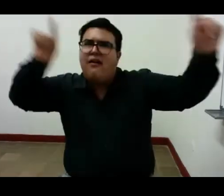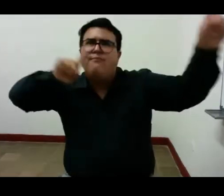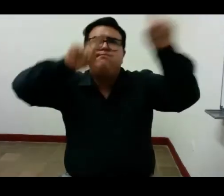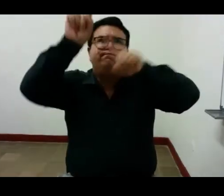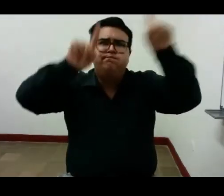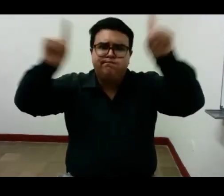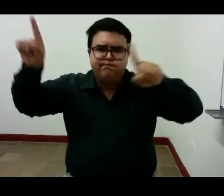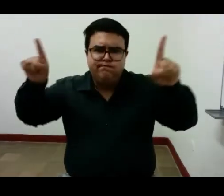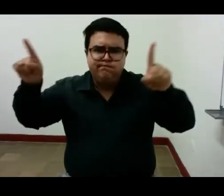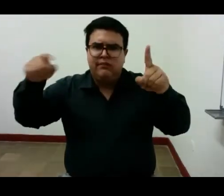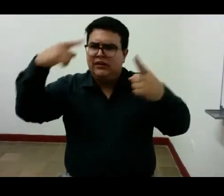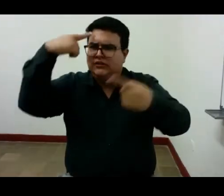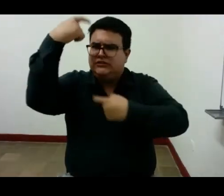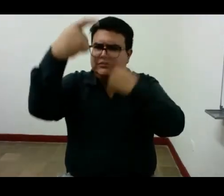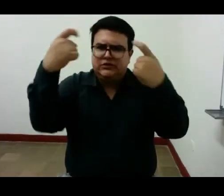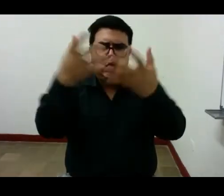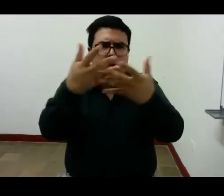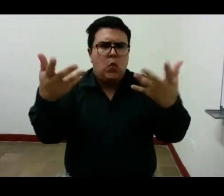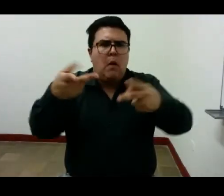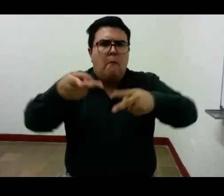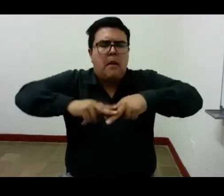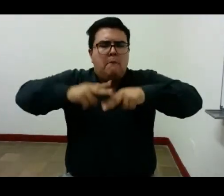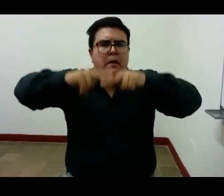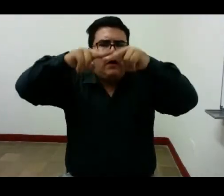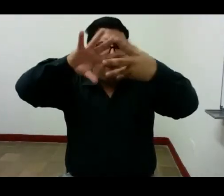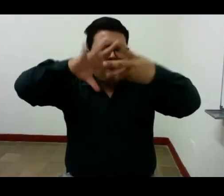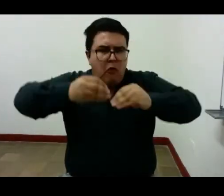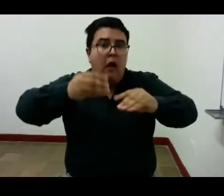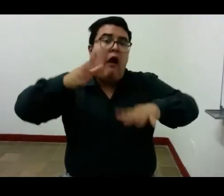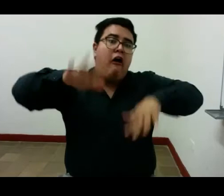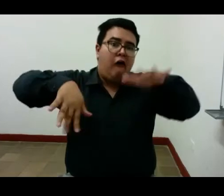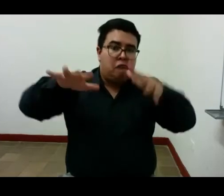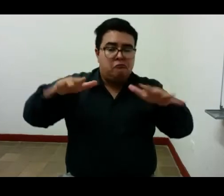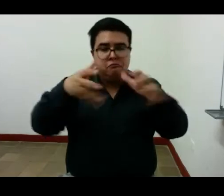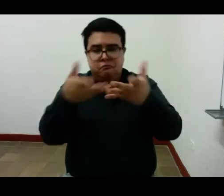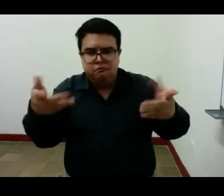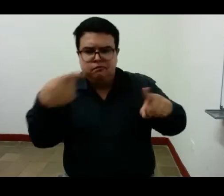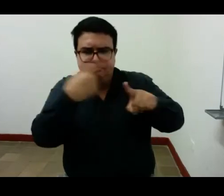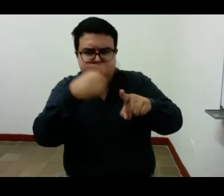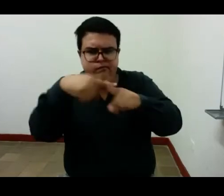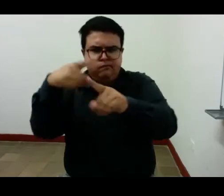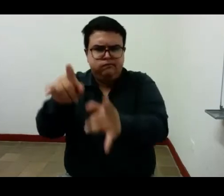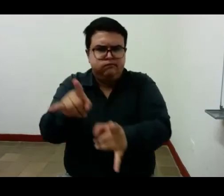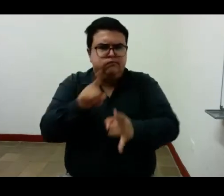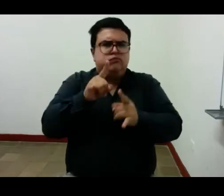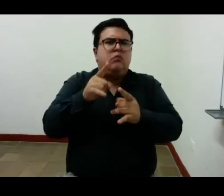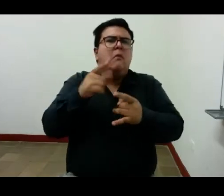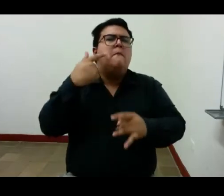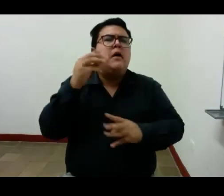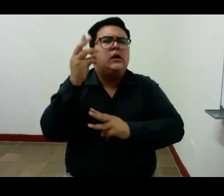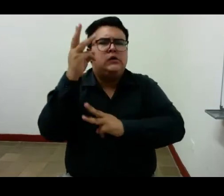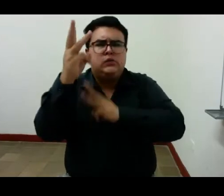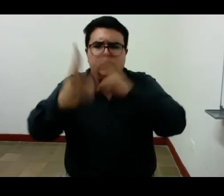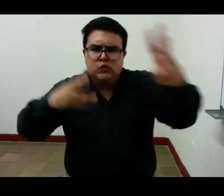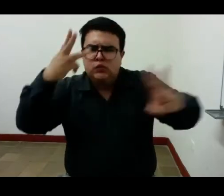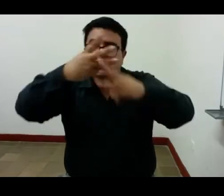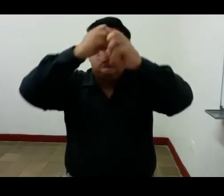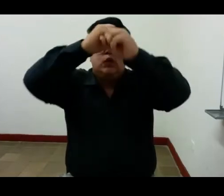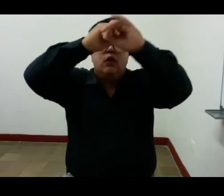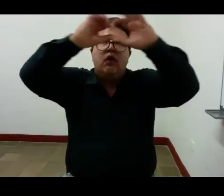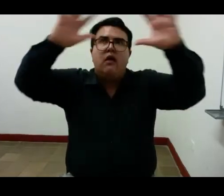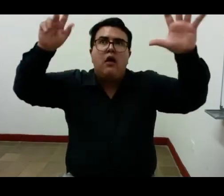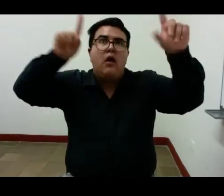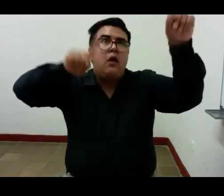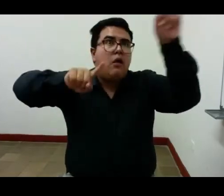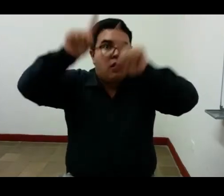Una multiplicidad de seres y de cosas. Un mundo de amigos ante